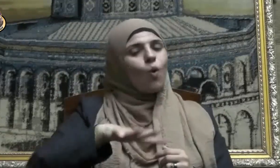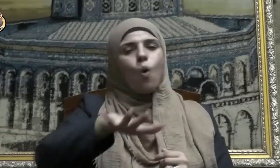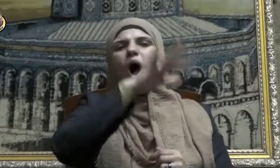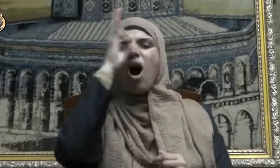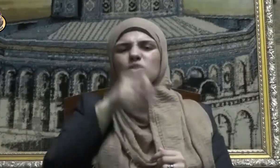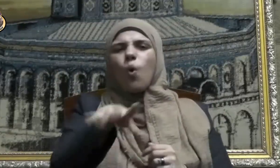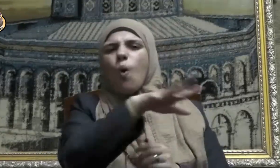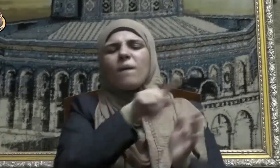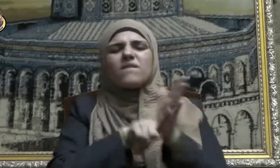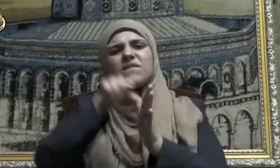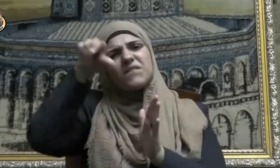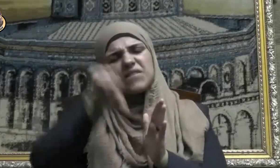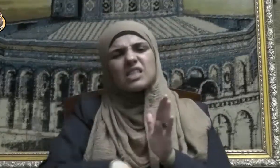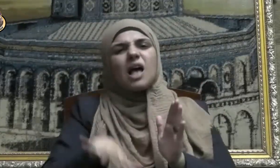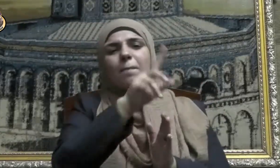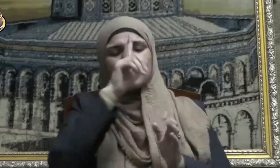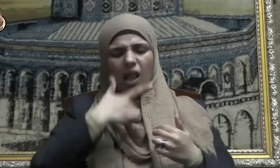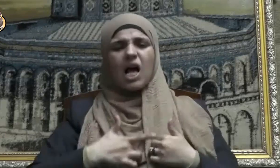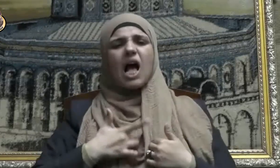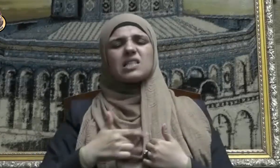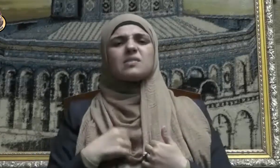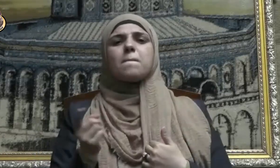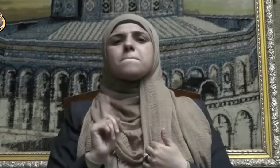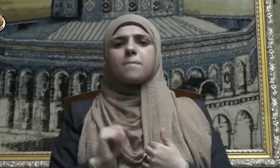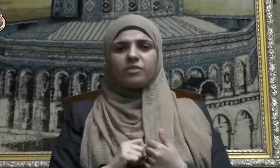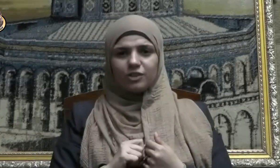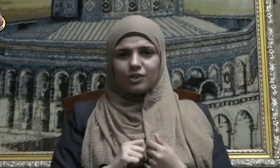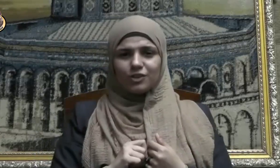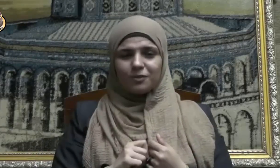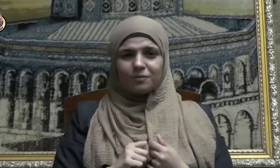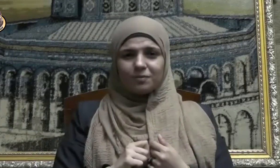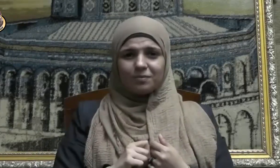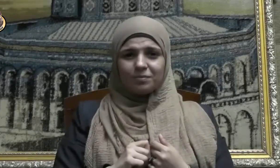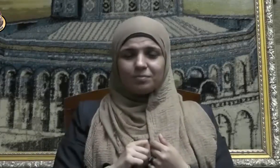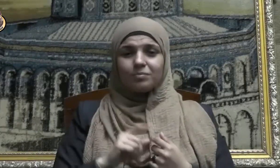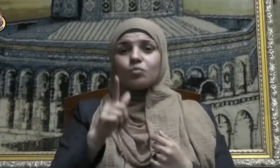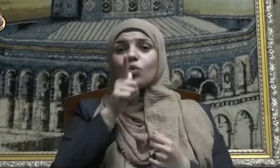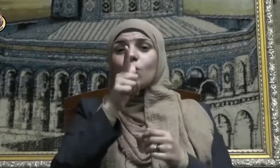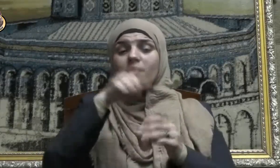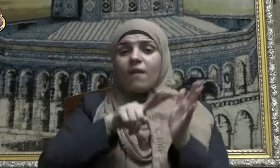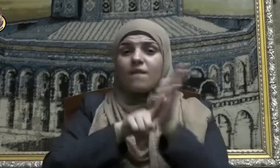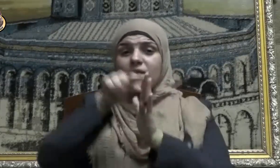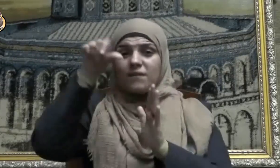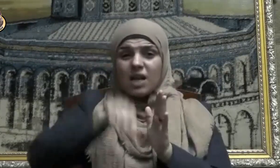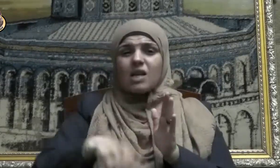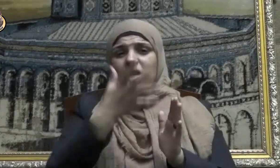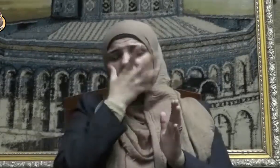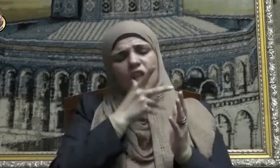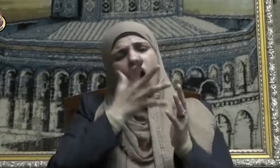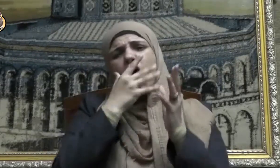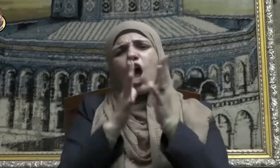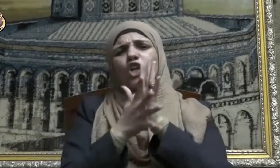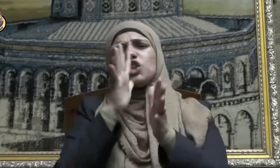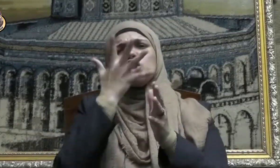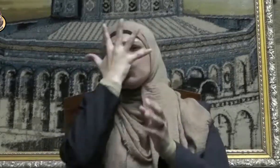المفسدون ولكن لا يشعرون وللإفساد صور متعددة منها